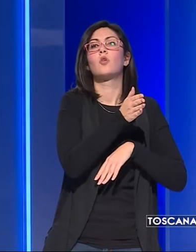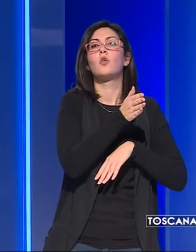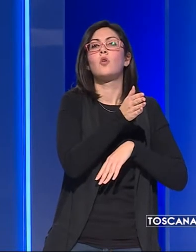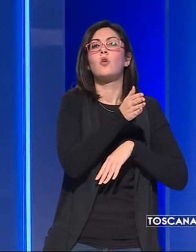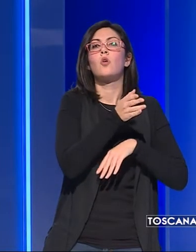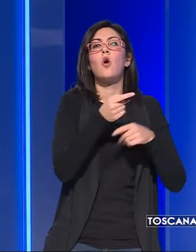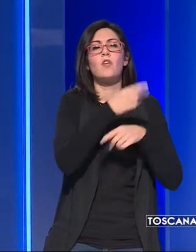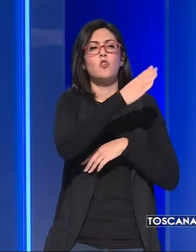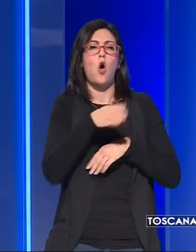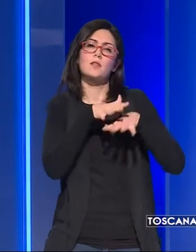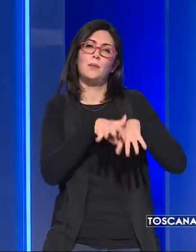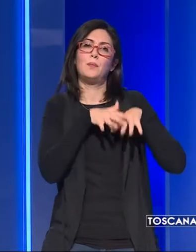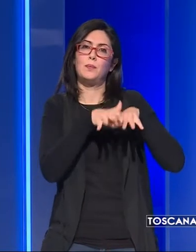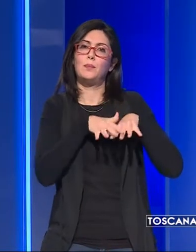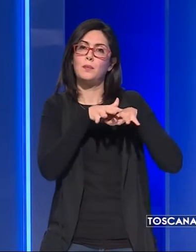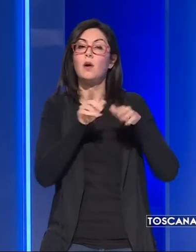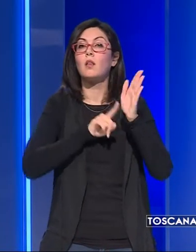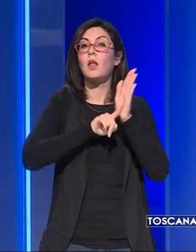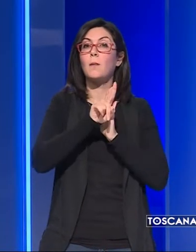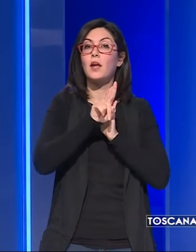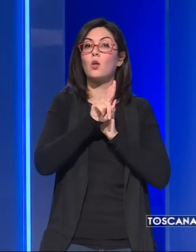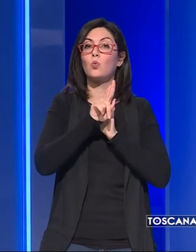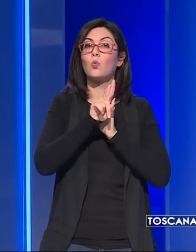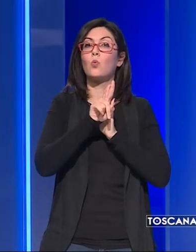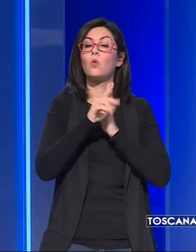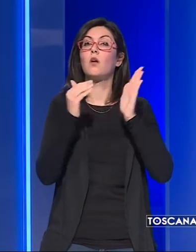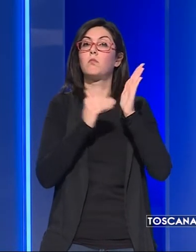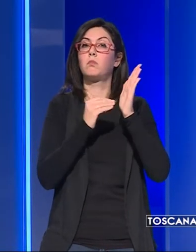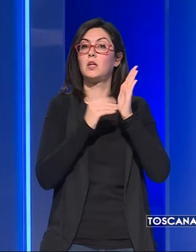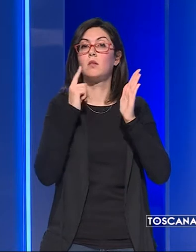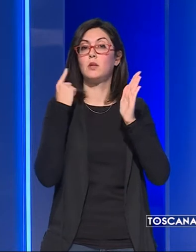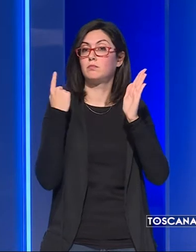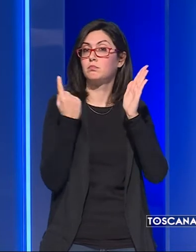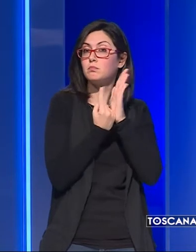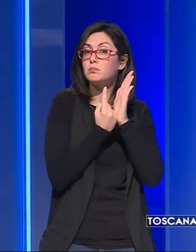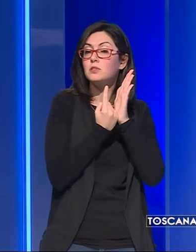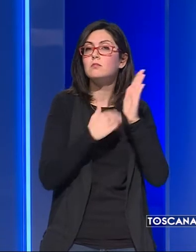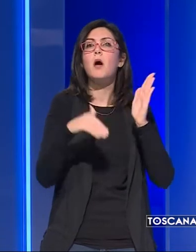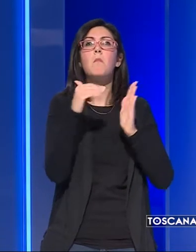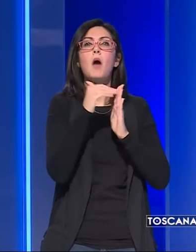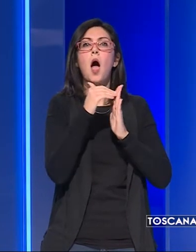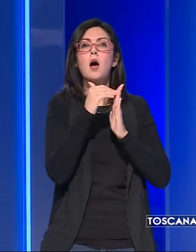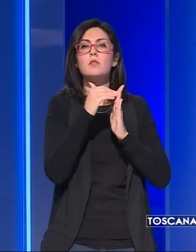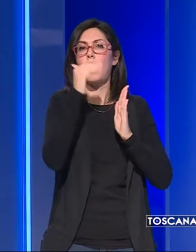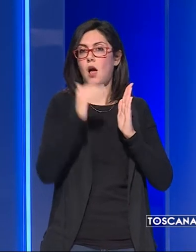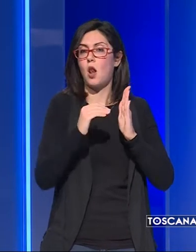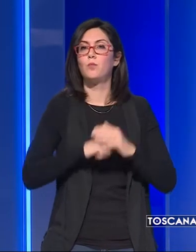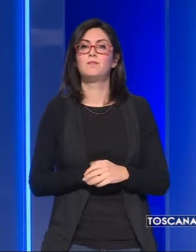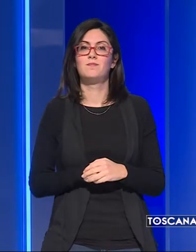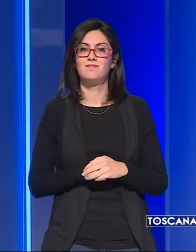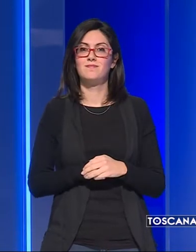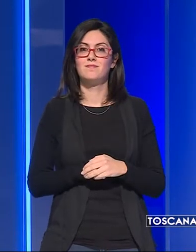e mossi sotto costa. Per quanto riguarda le temperature, minime stazionarie e massime in calo.